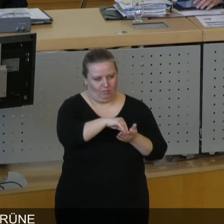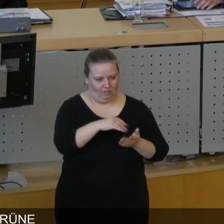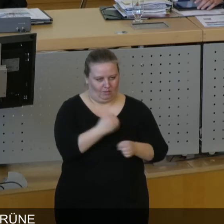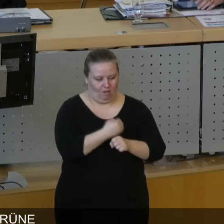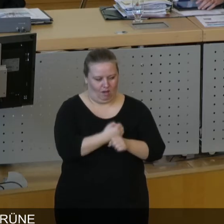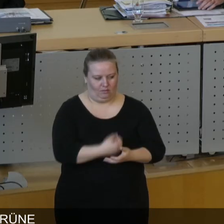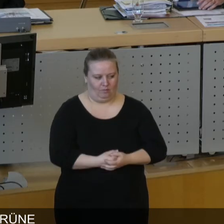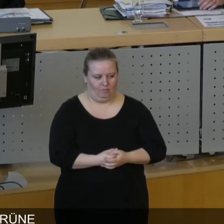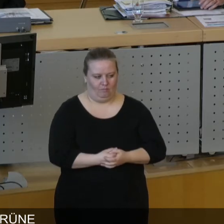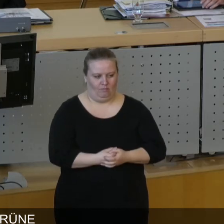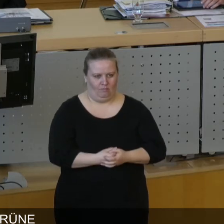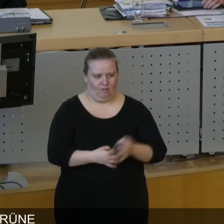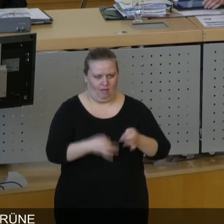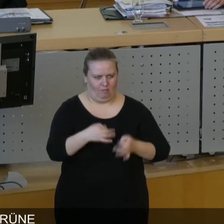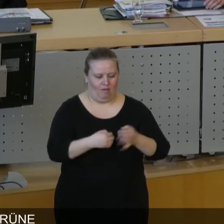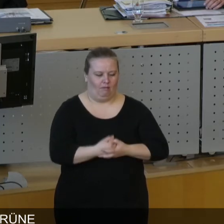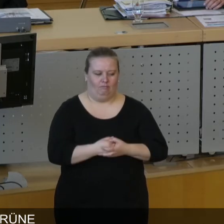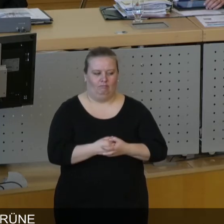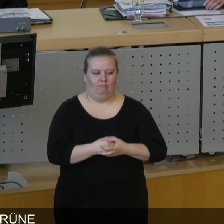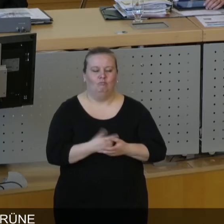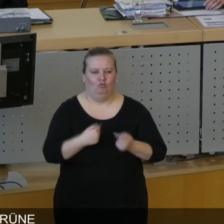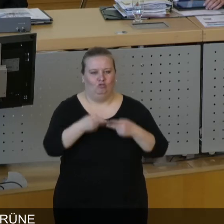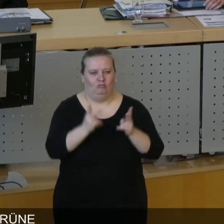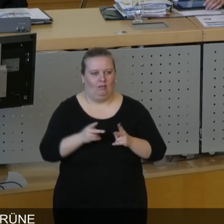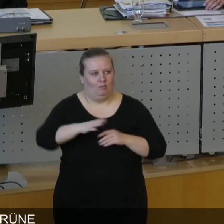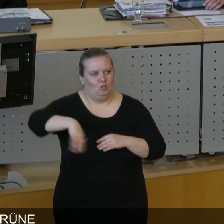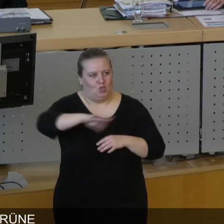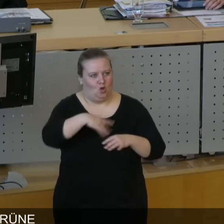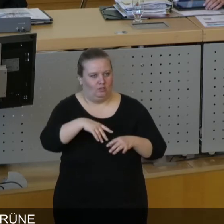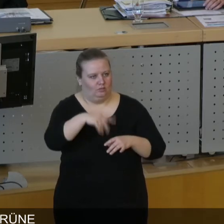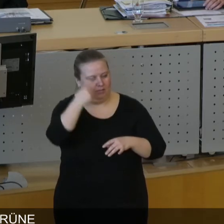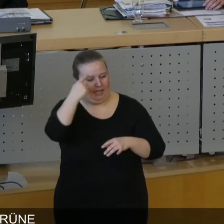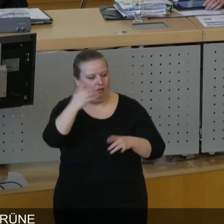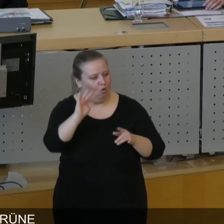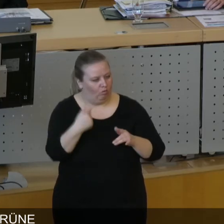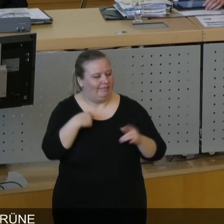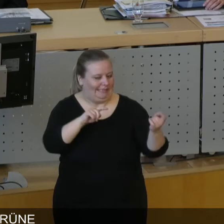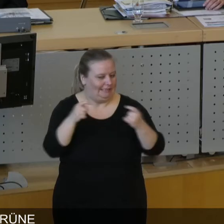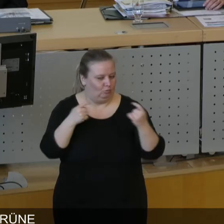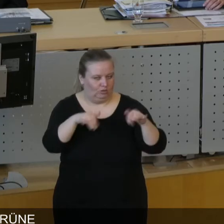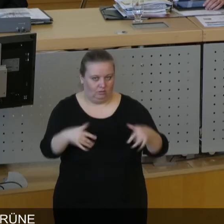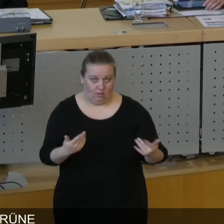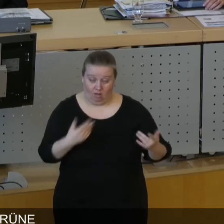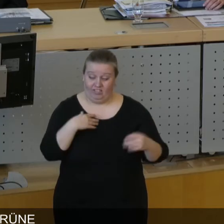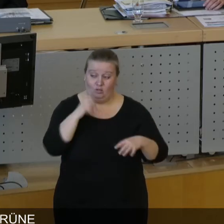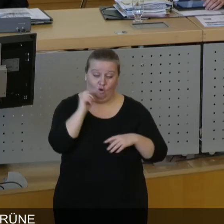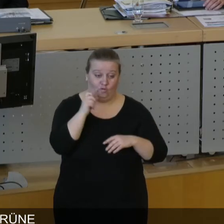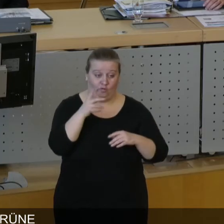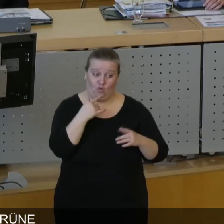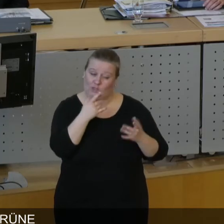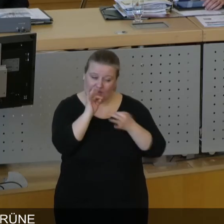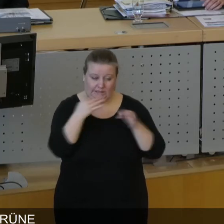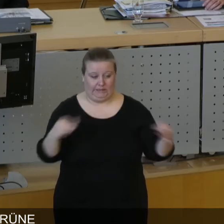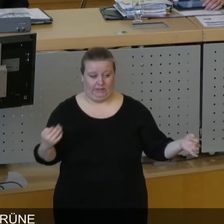Wir haben jetzt einen langen Durchlauf gehabt durch die Stadtbezirksbeiräte und ich bin sehr froh über diese Debatten, die wir dort führen konnten. Die waren oft sehr